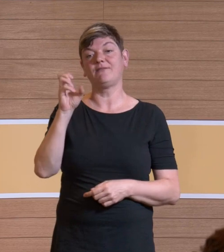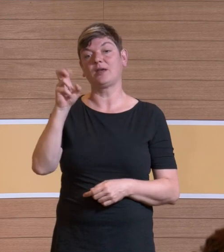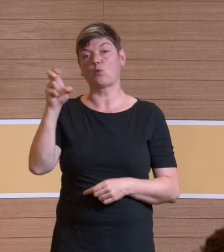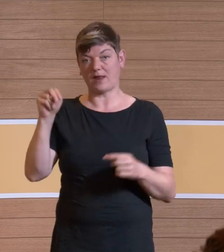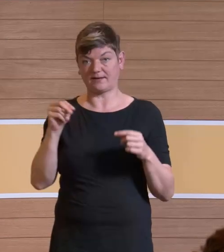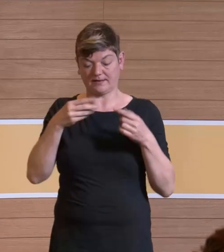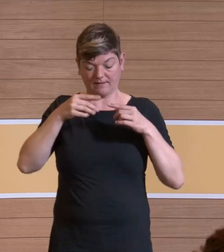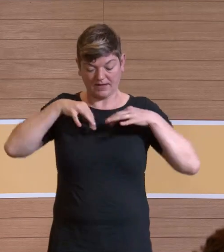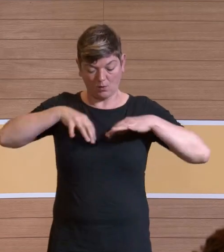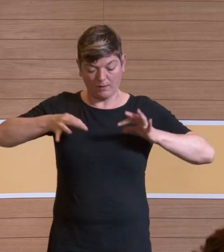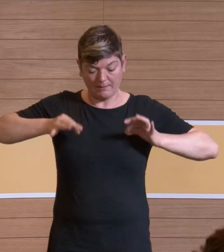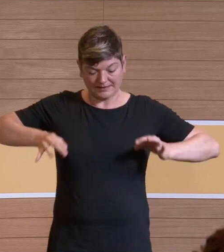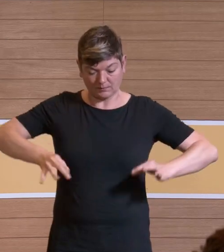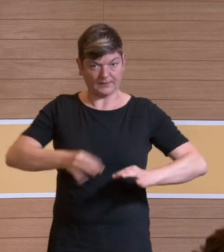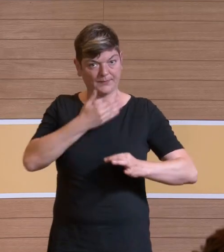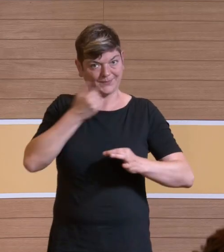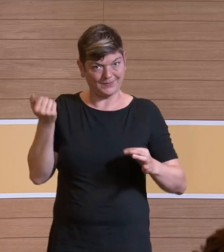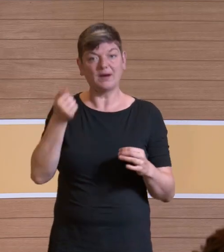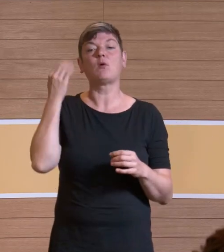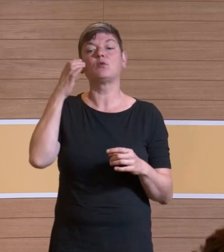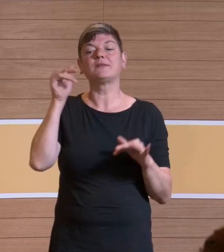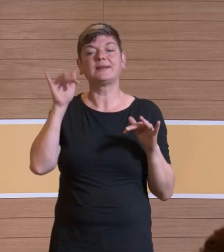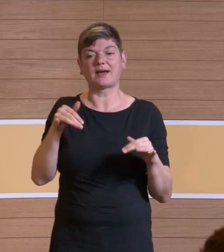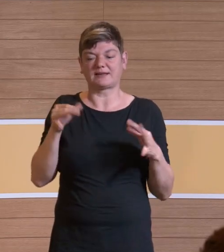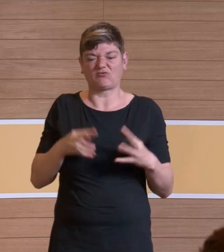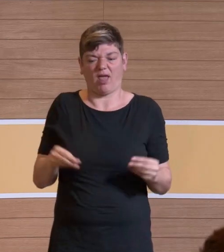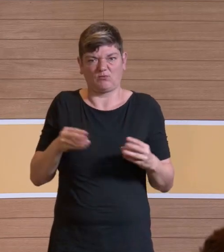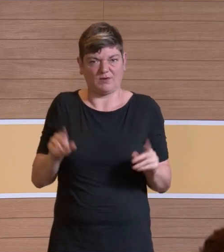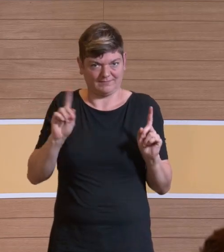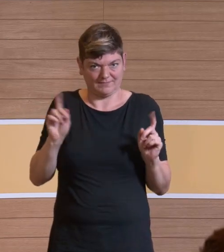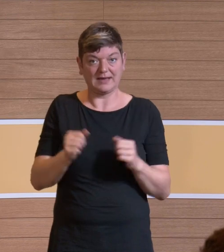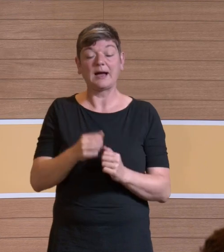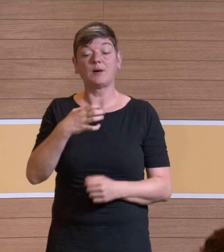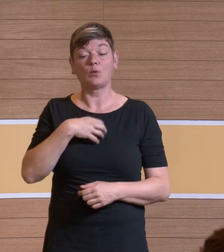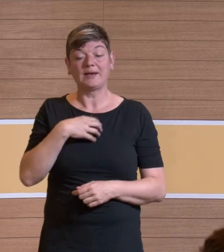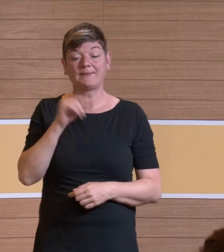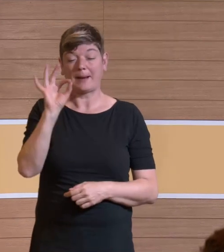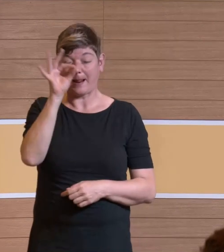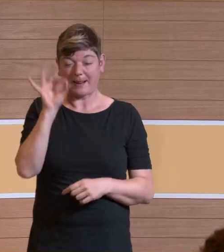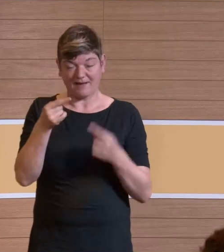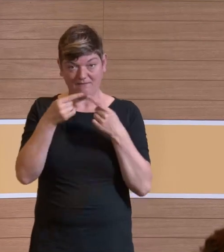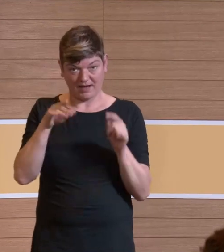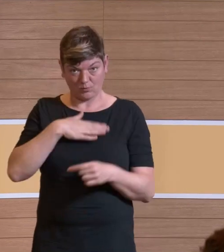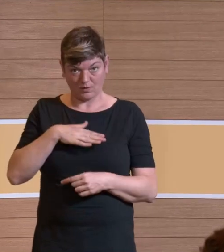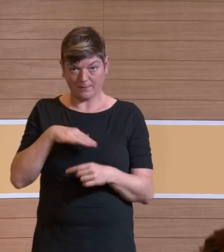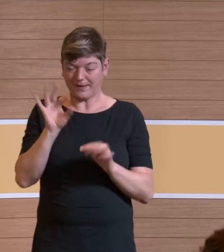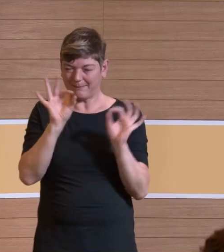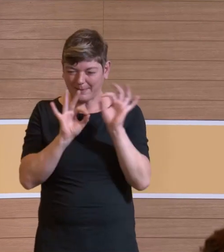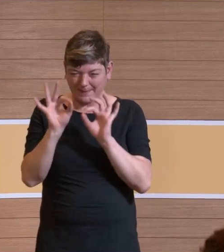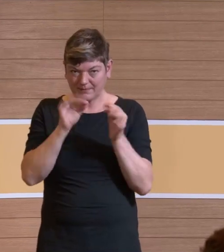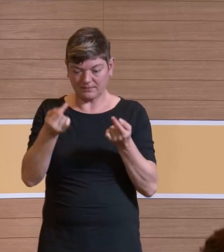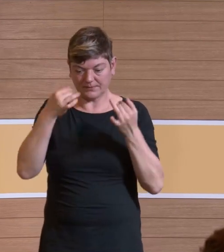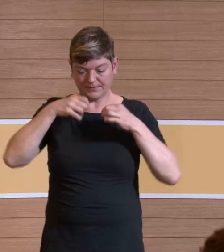Das macht ja auch Sinn, sonst würden wir ja ständig verschleimen. Aber es ist ein Problem für all die Fremdkörper, die so tief kommen.